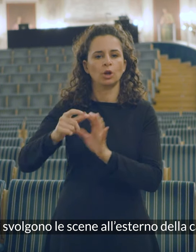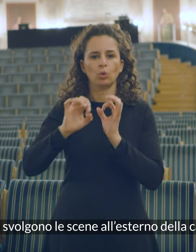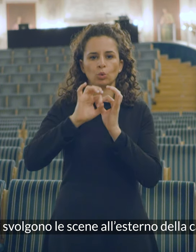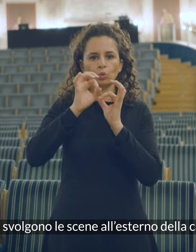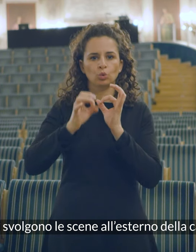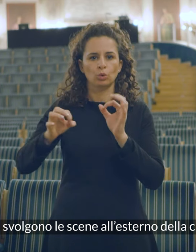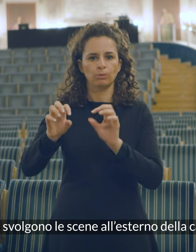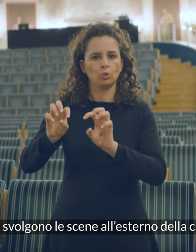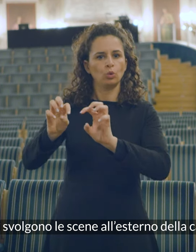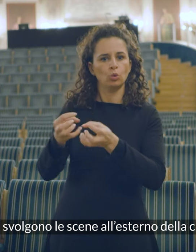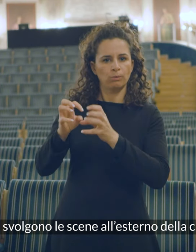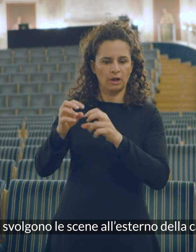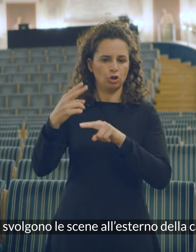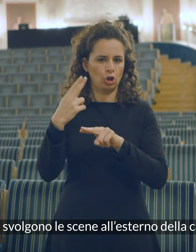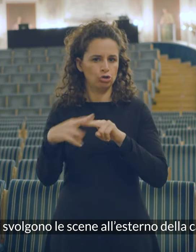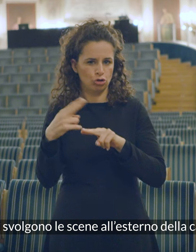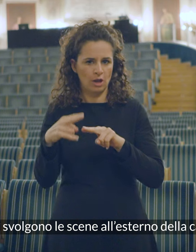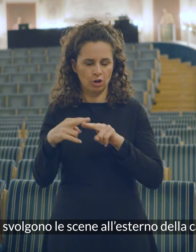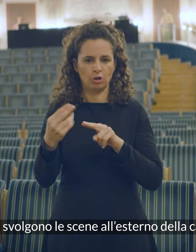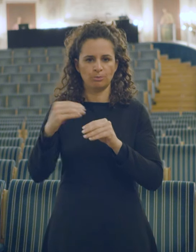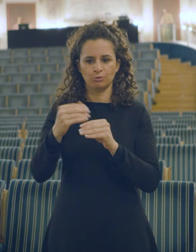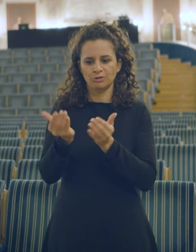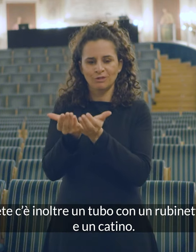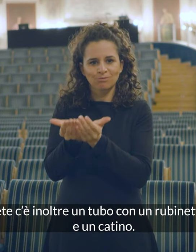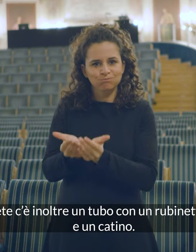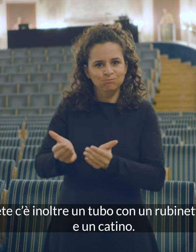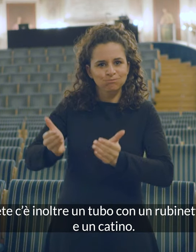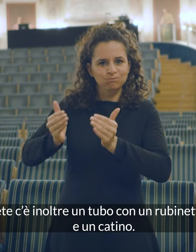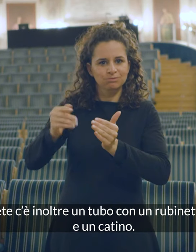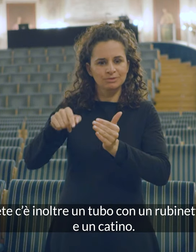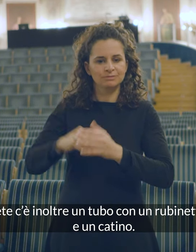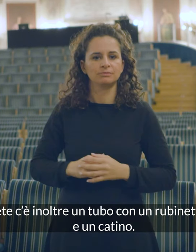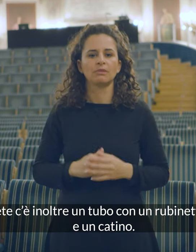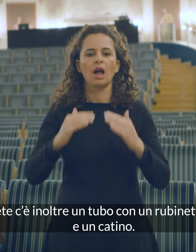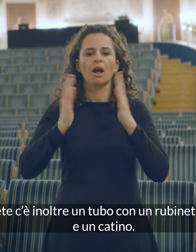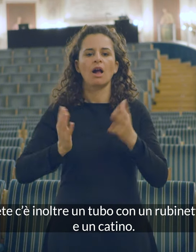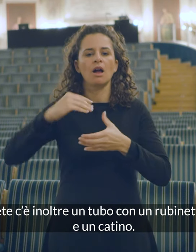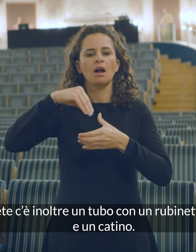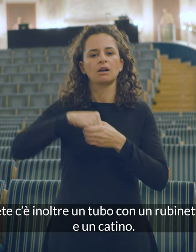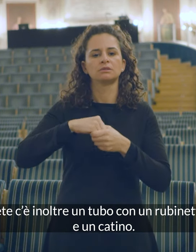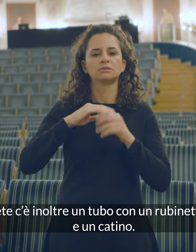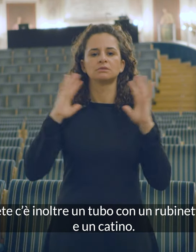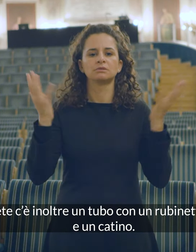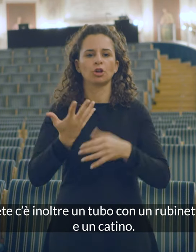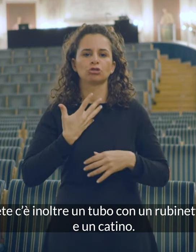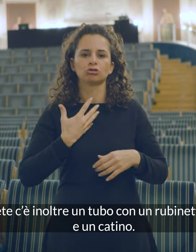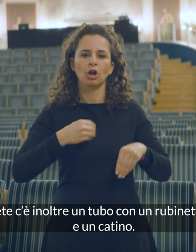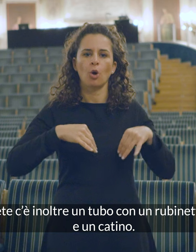svolgono le scene all'esterno della casa. Sulla parete c'è inoltre un tubo con un rubinetto di acciaio e un